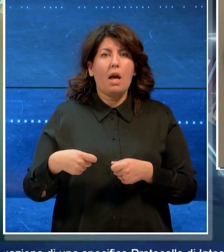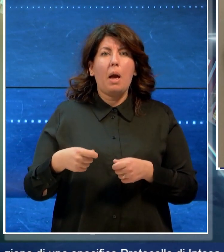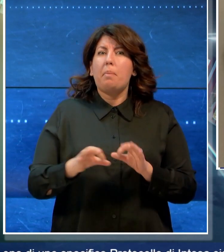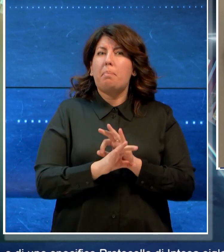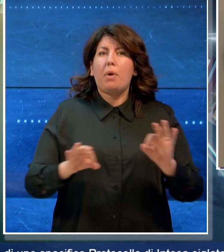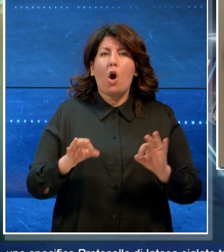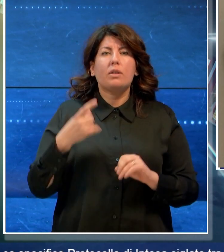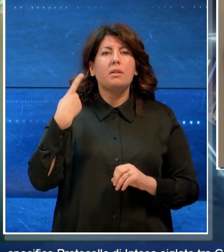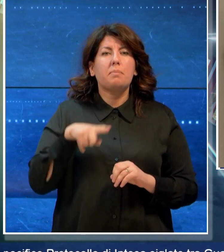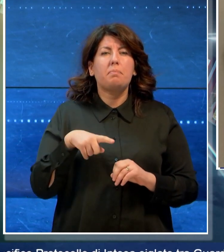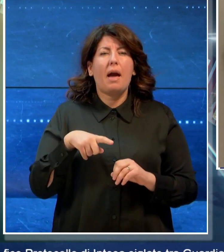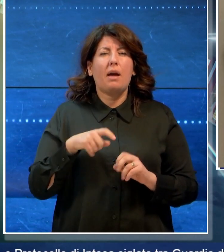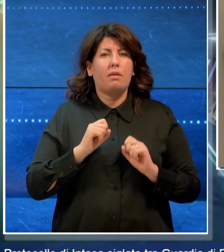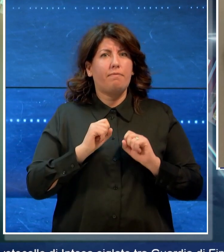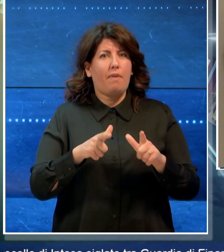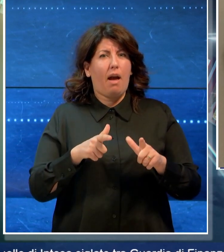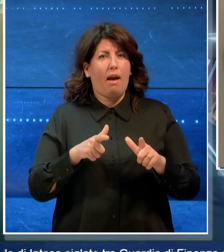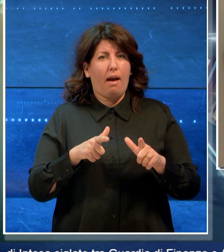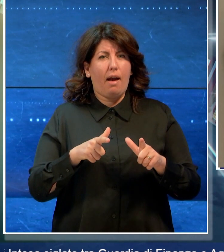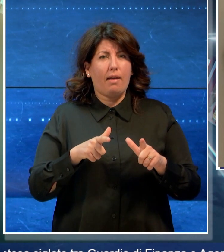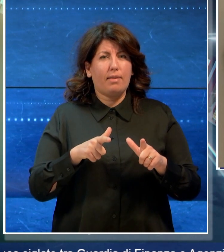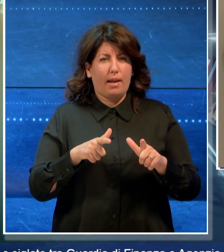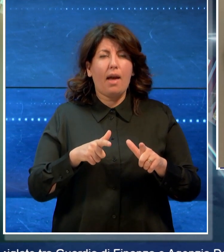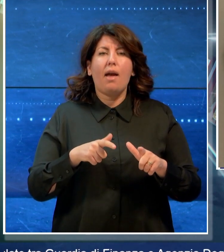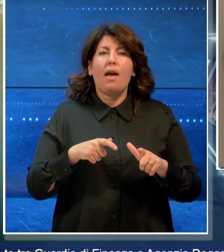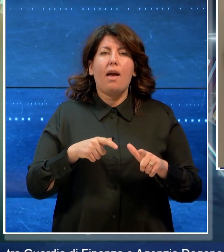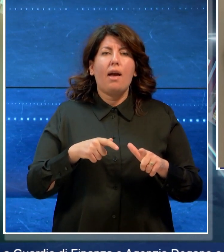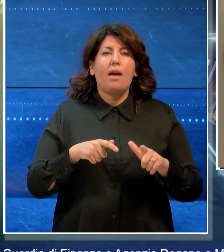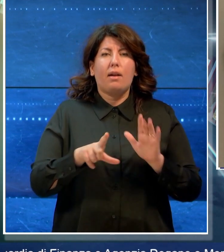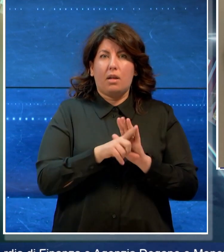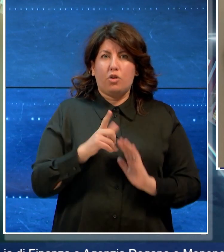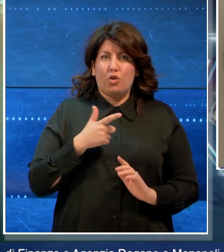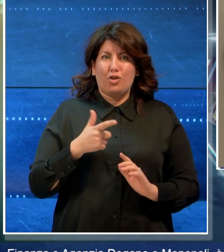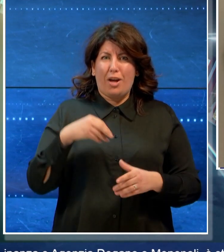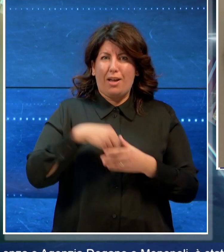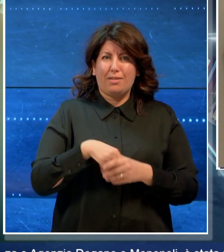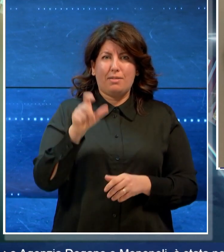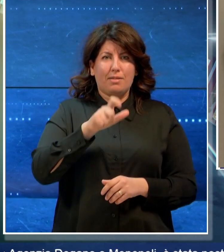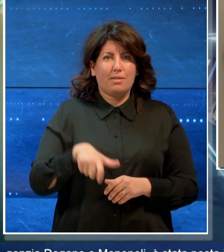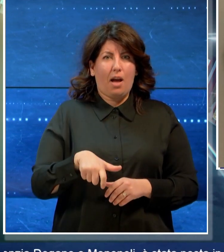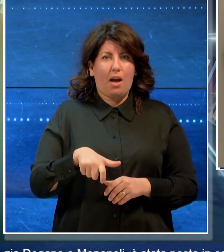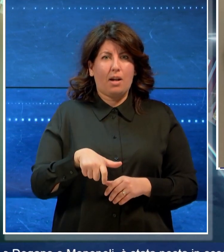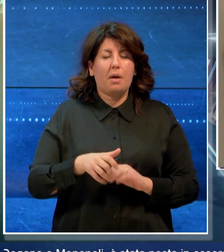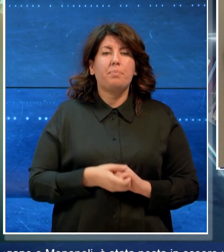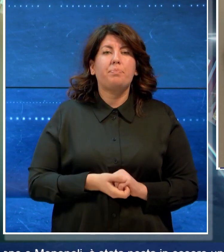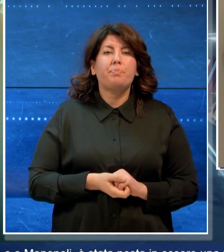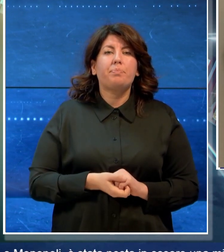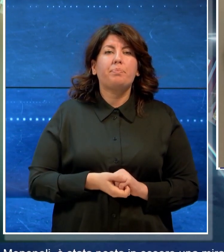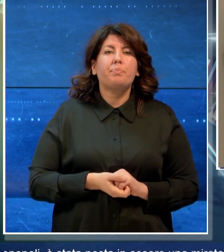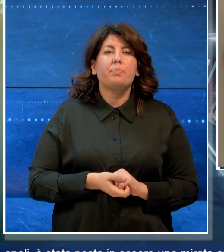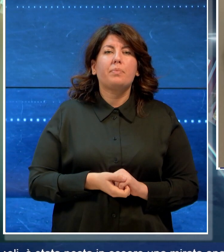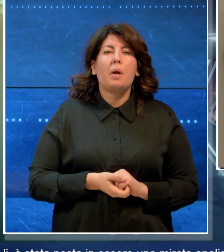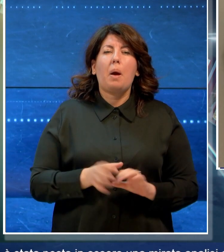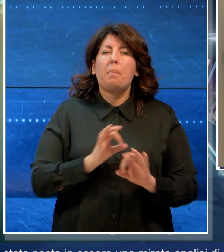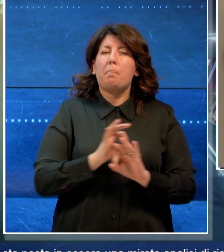introdotte illecitamente sul territorio nazionale. In attuazione di uno specifico